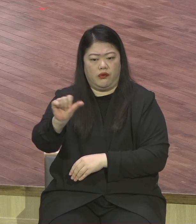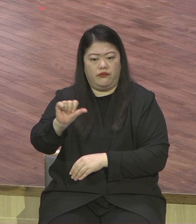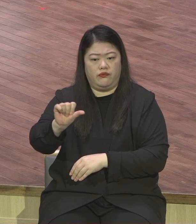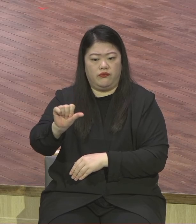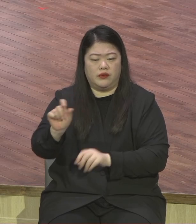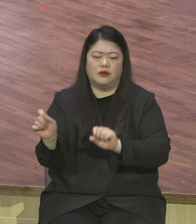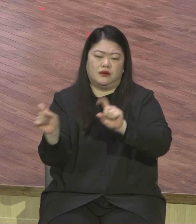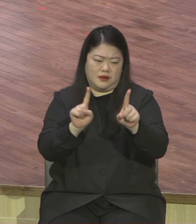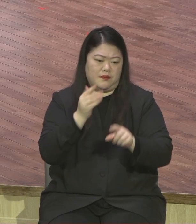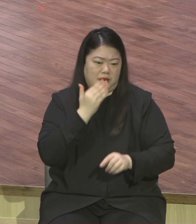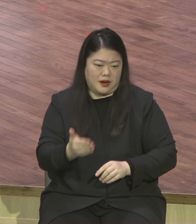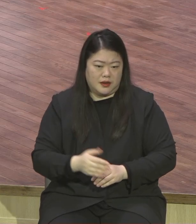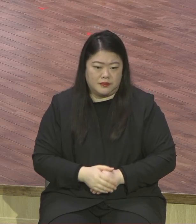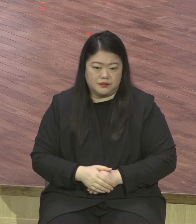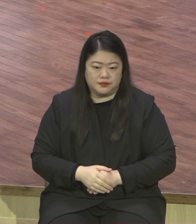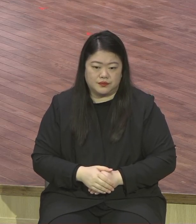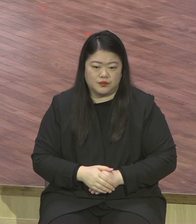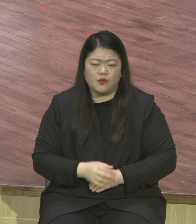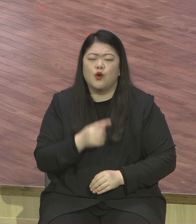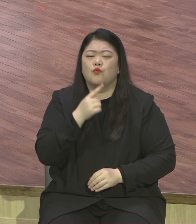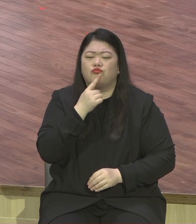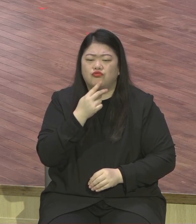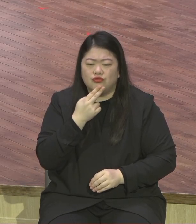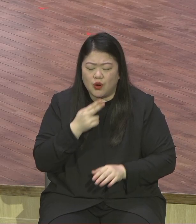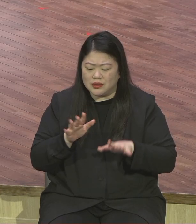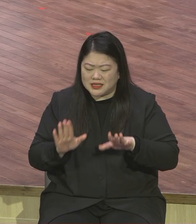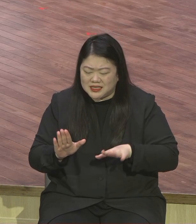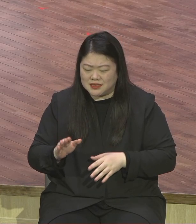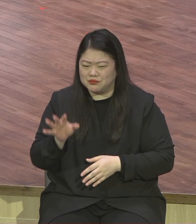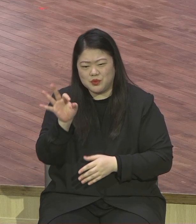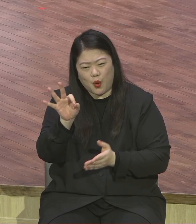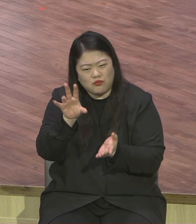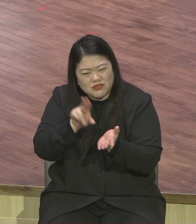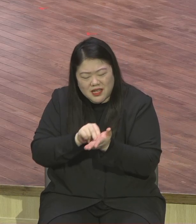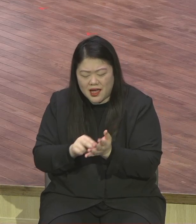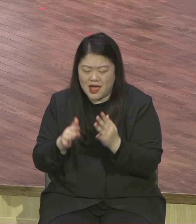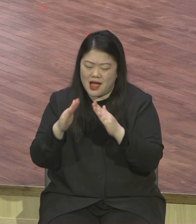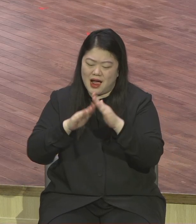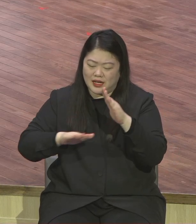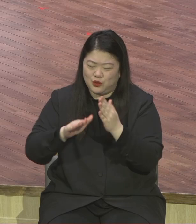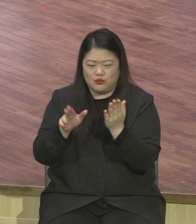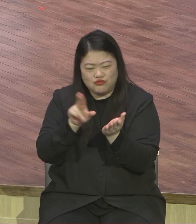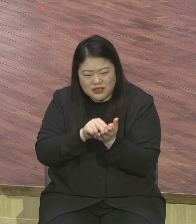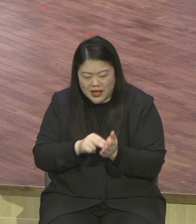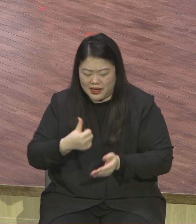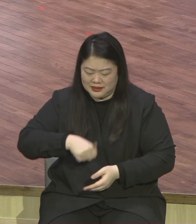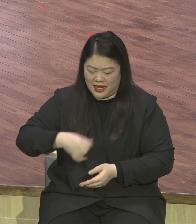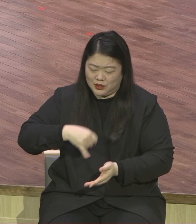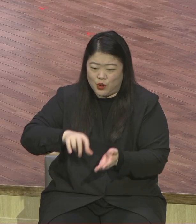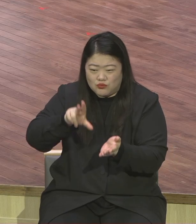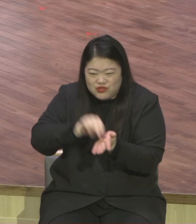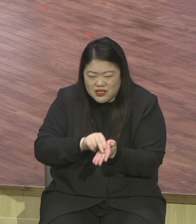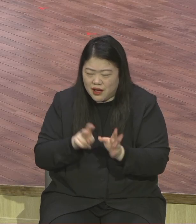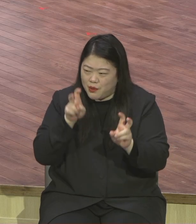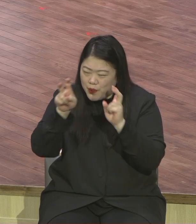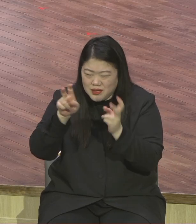지금 뭐 물질 문제 걸려있고 자녀 문제 남편 문제 아내 문제 여러가지 뭐 인간관계 문제 여러가지 문제가